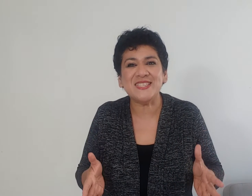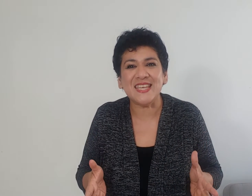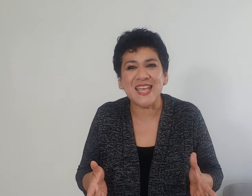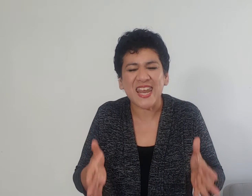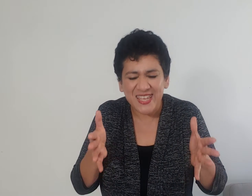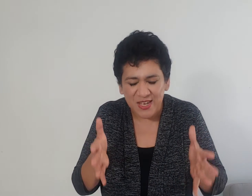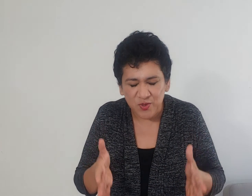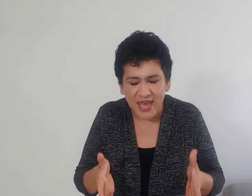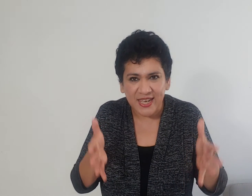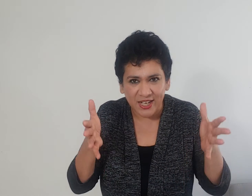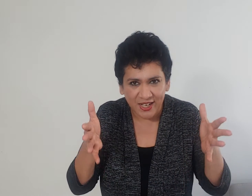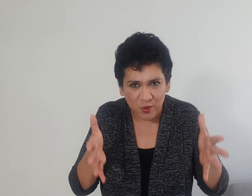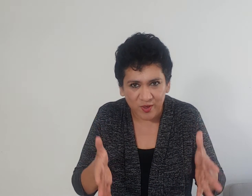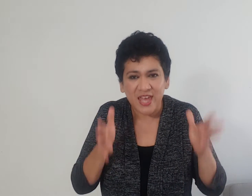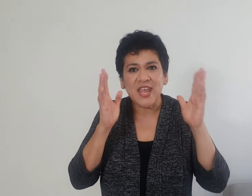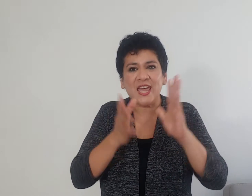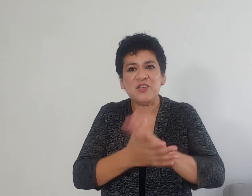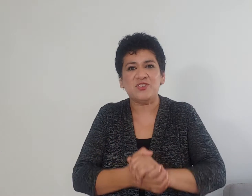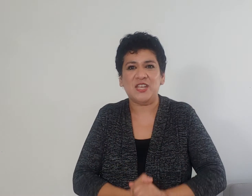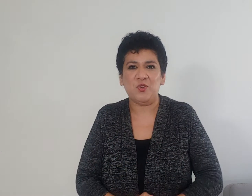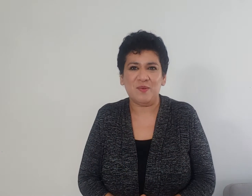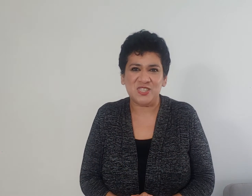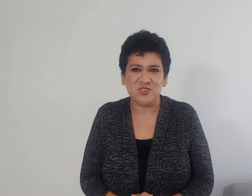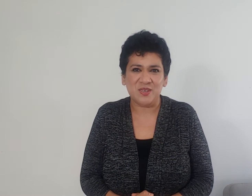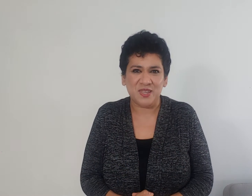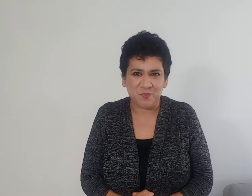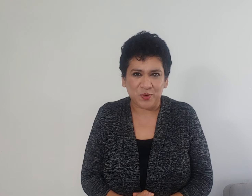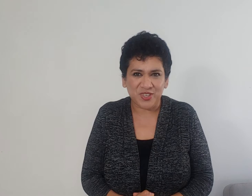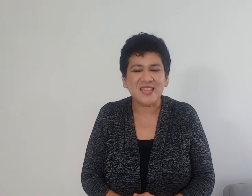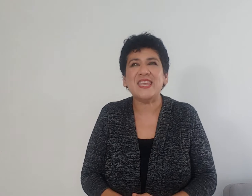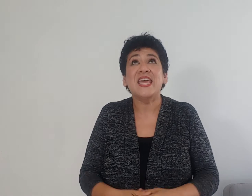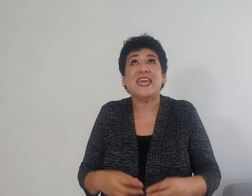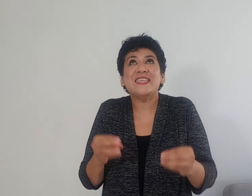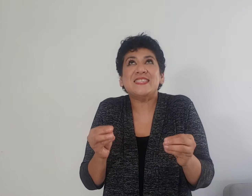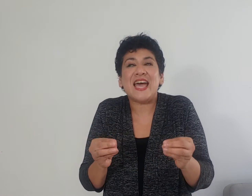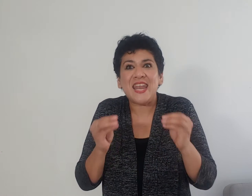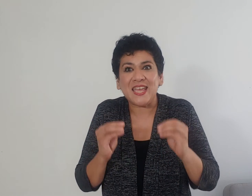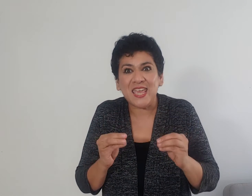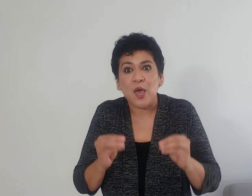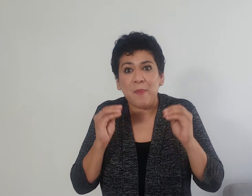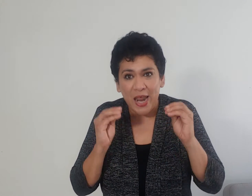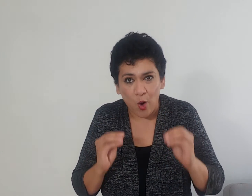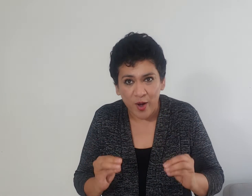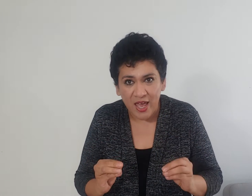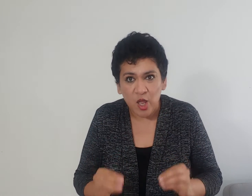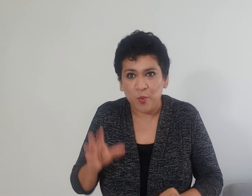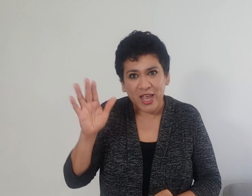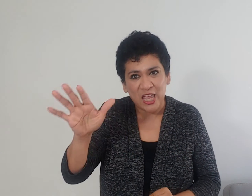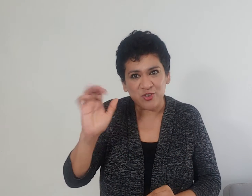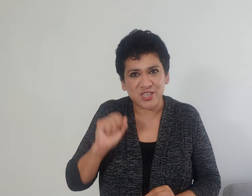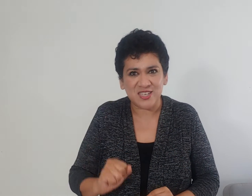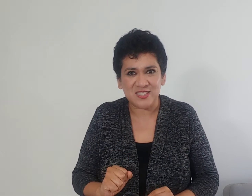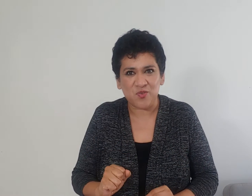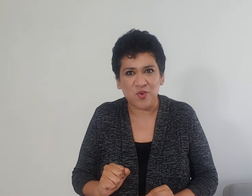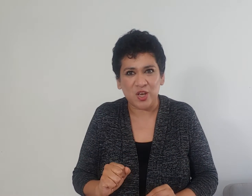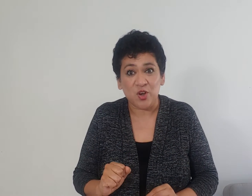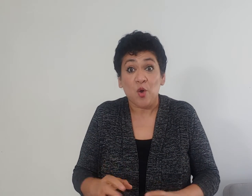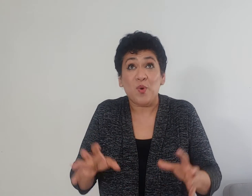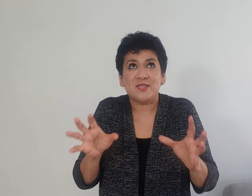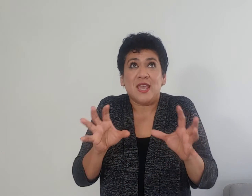enseñar y ayudar y recordar que ellos tienen una misión de vida importante, que están aquí para orar por aquellos que ya se fueron. Pues